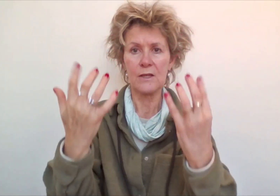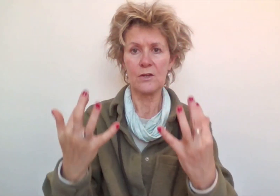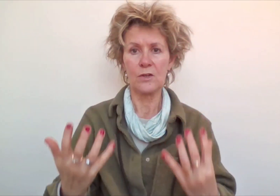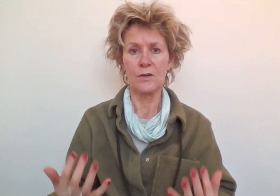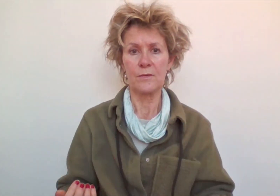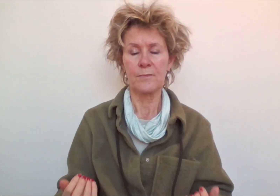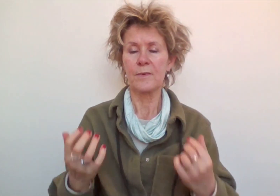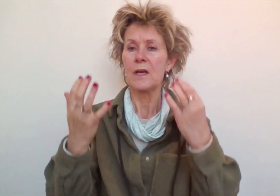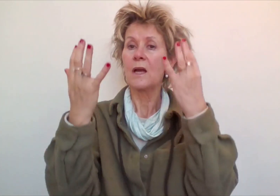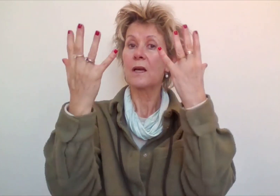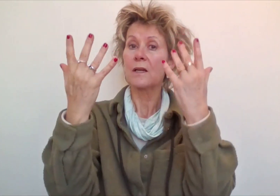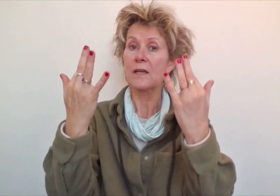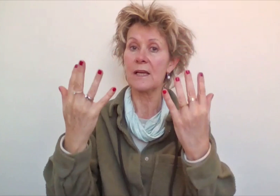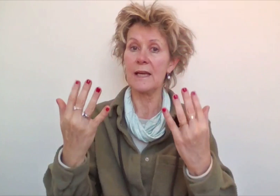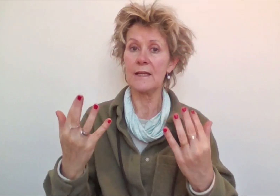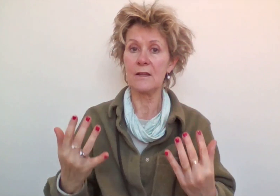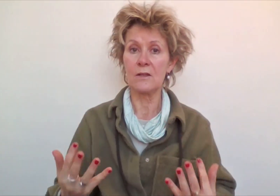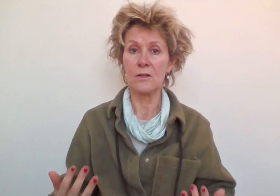Rekenen. Rekenen. Rekenen.